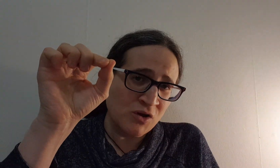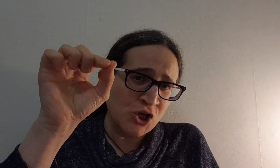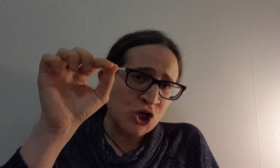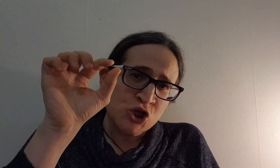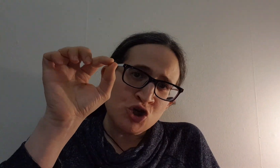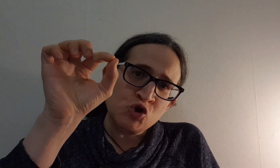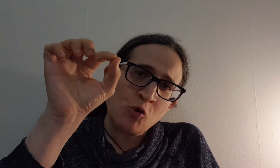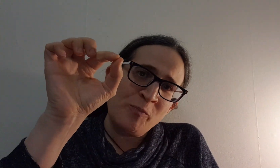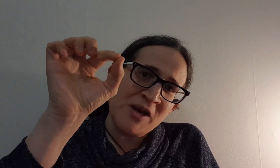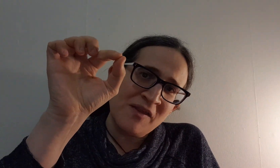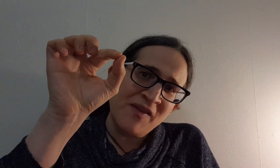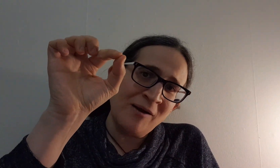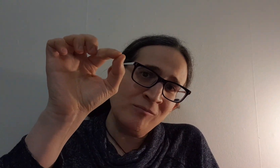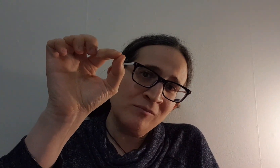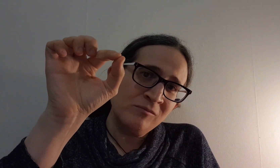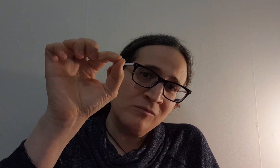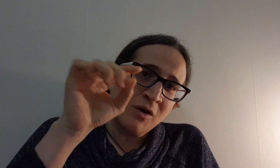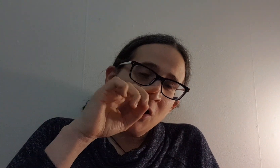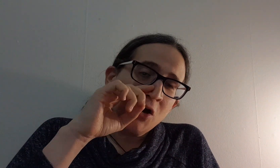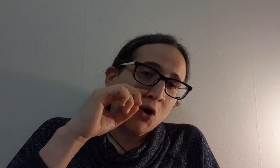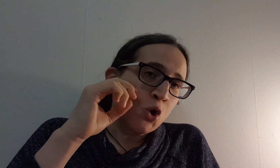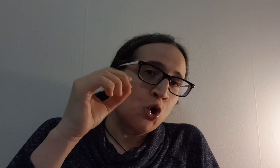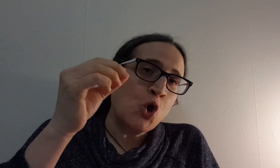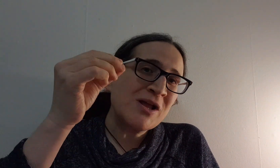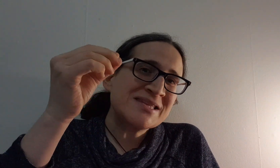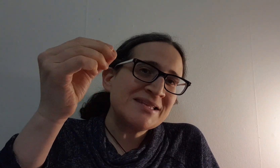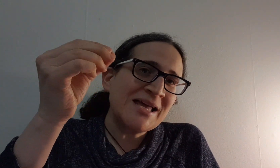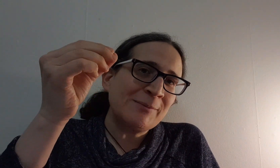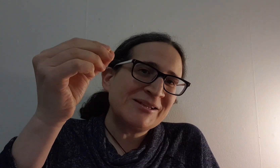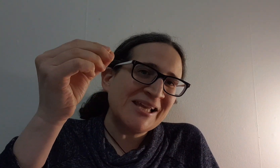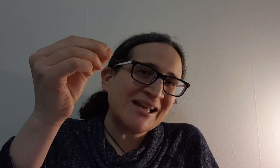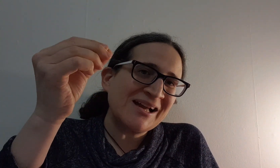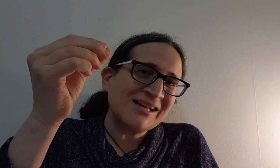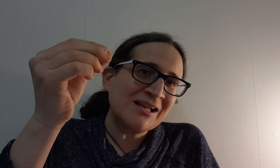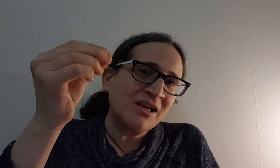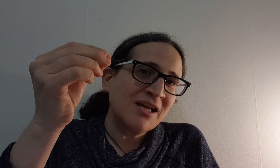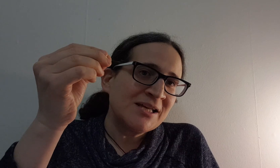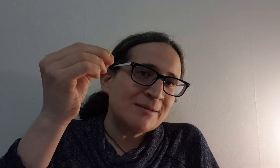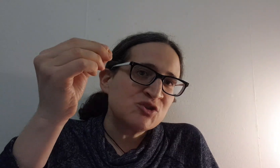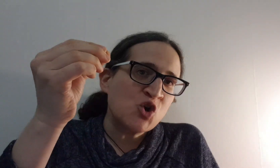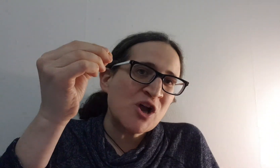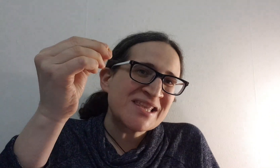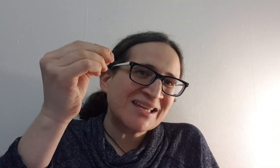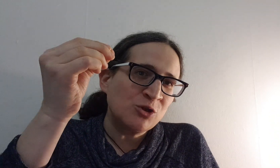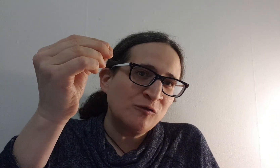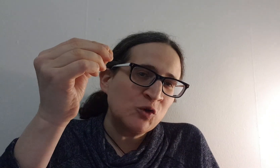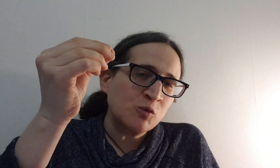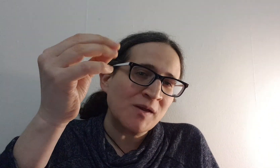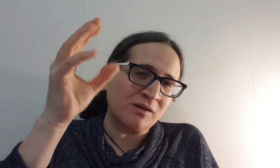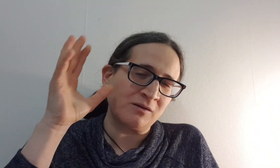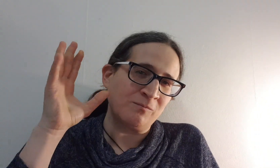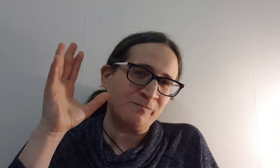שטוב בן אדם לא יצליח בדרך כלל למצוא את החיוביות בחירים